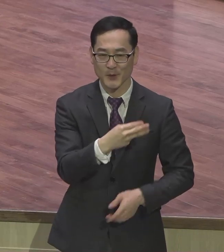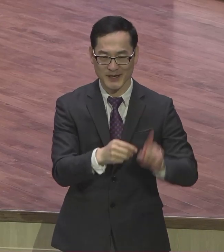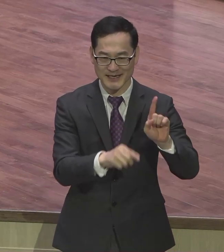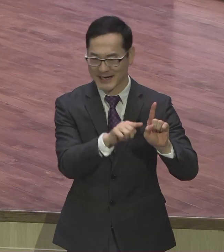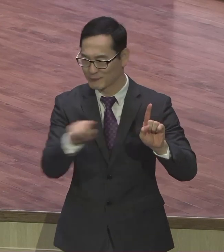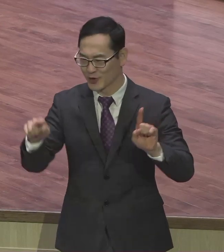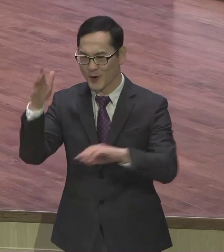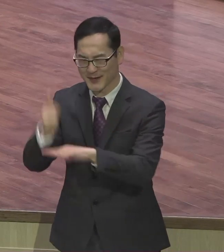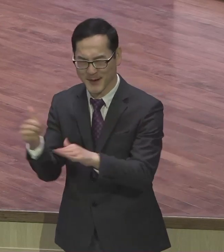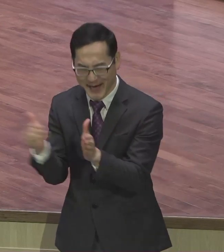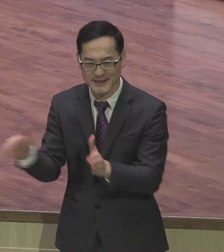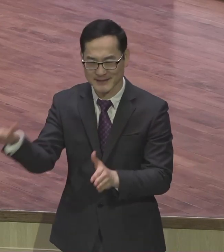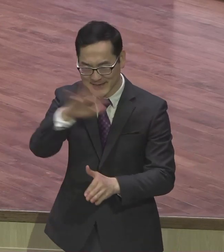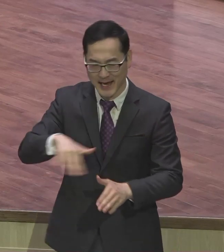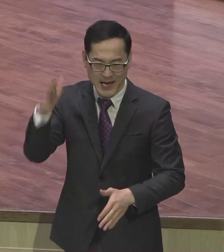쫙 암송대회